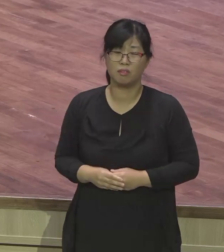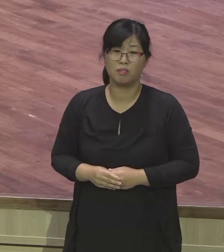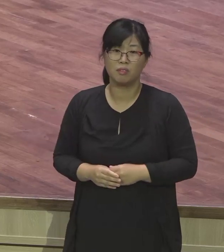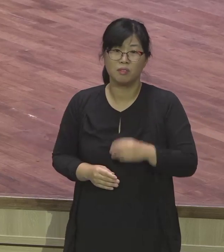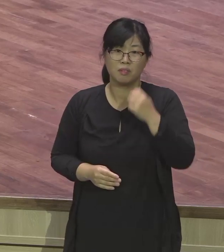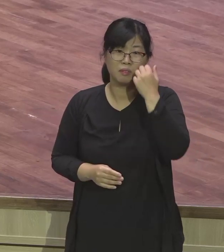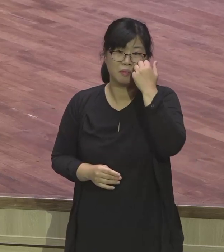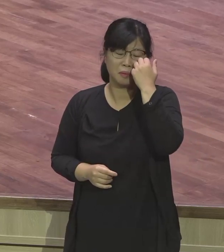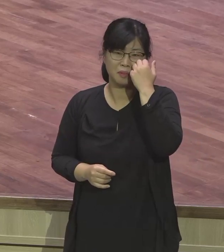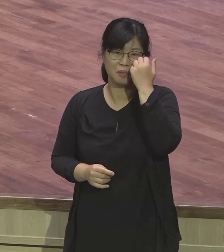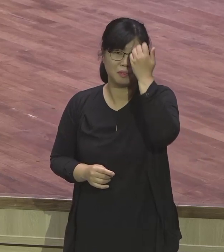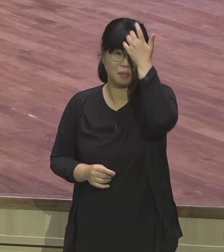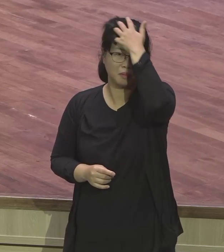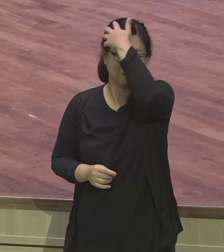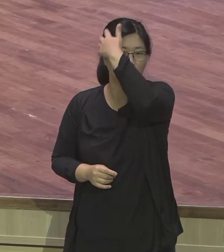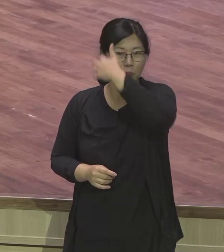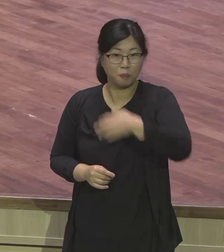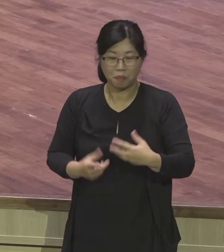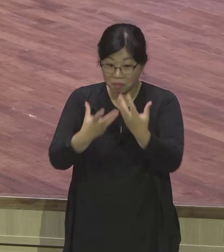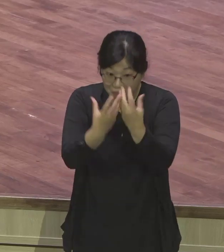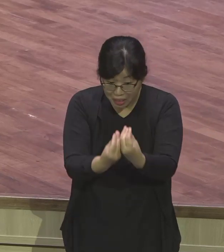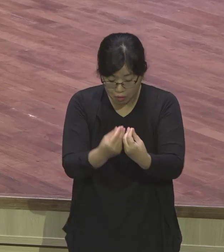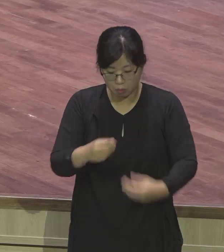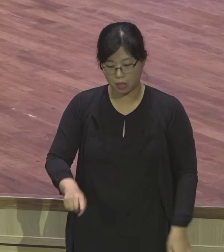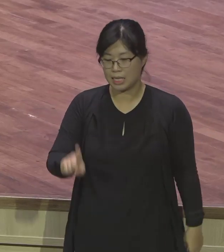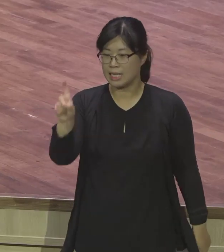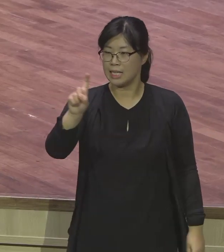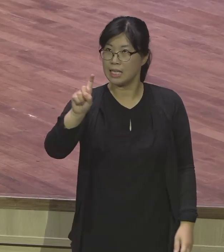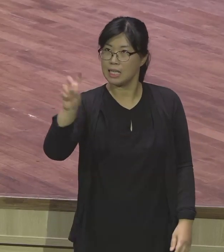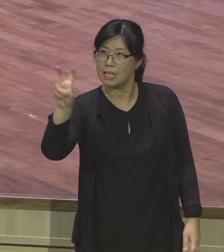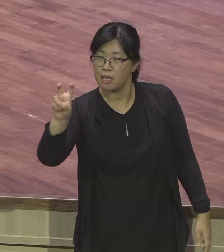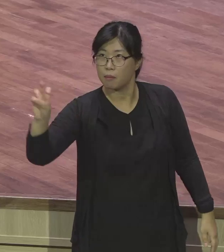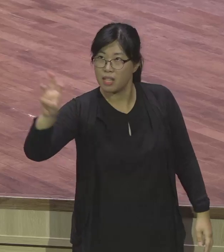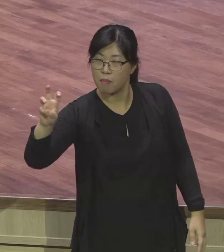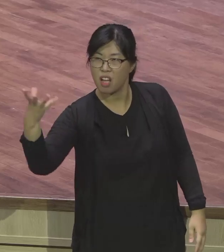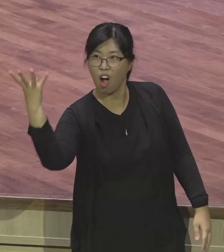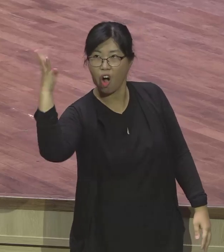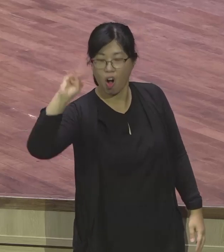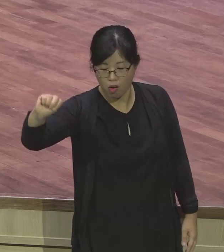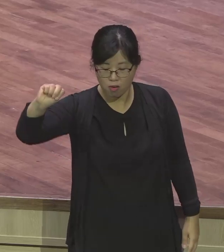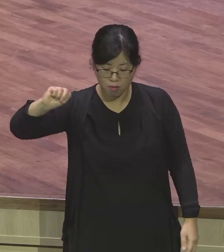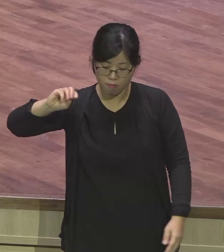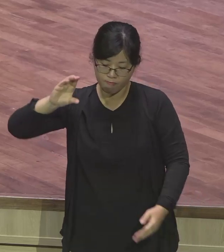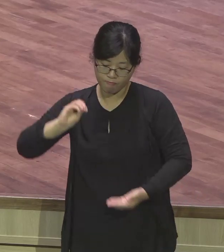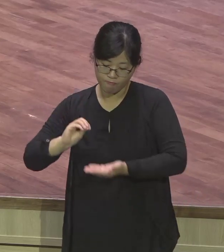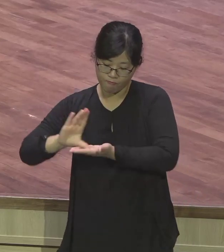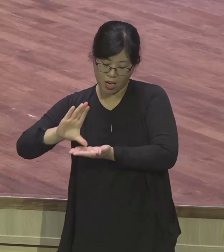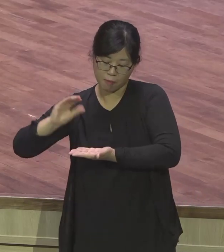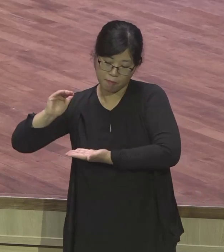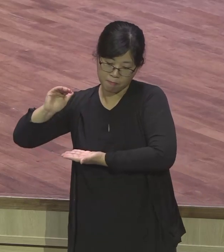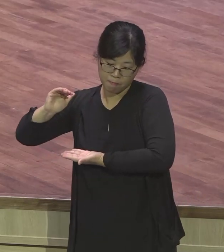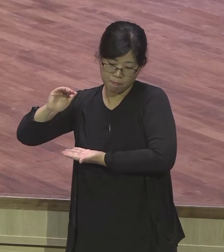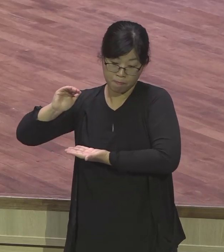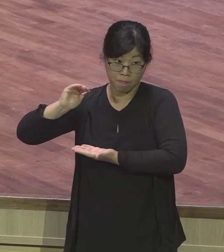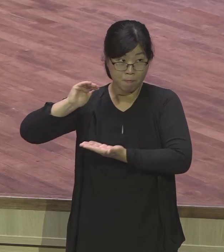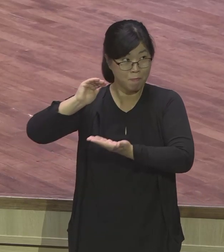몇십억씩 해놓고 겸손하기 쉽지 않아요. 의식합니다. 남들도 의식하고 본인도 그렇게 느껴지고 그래가지고